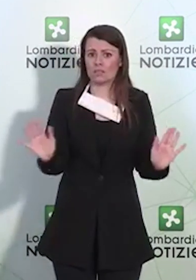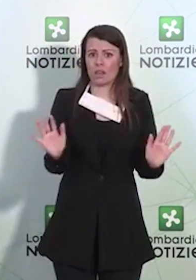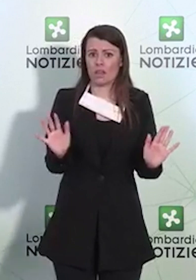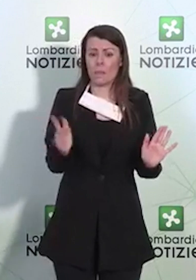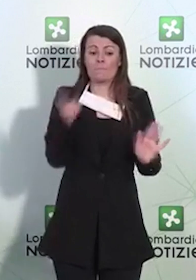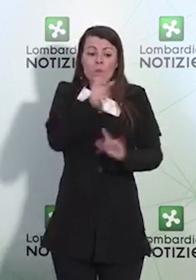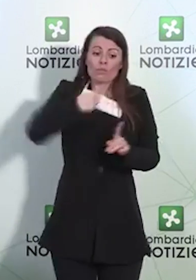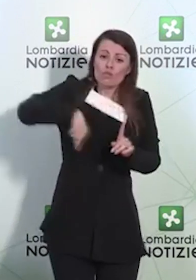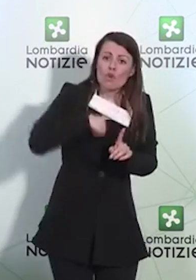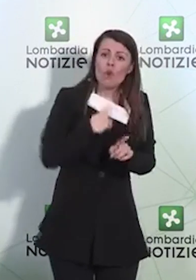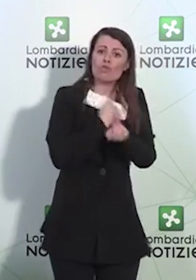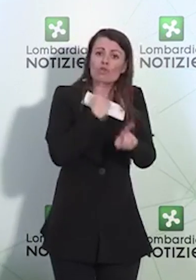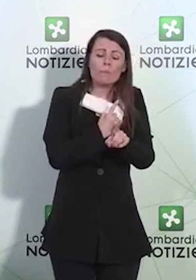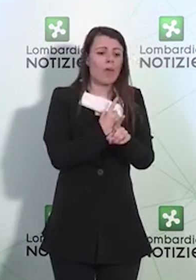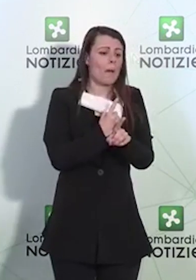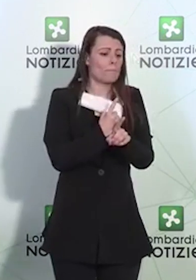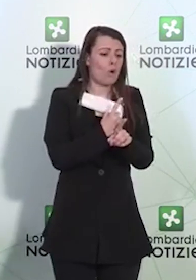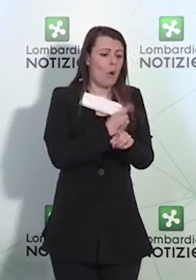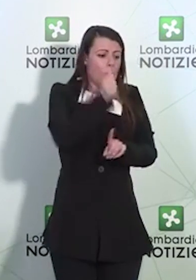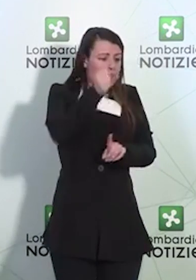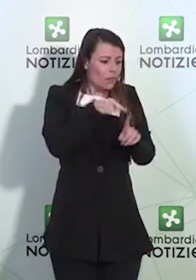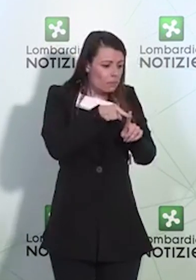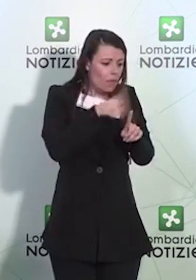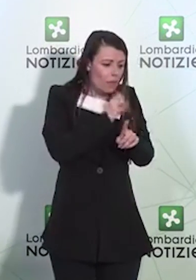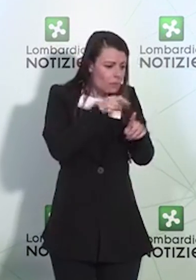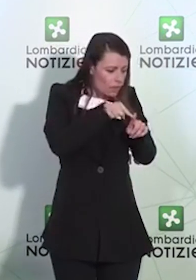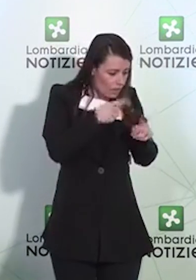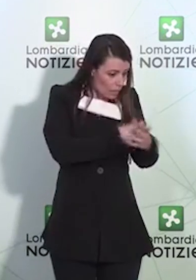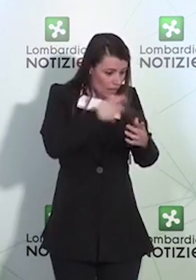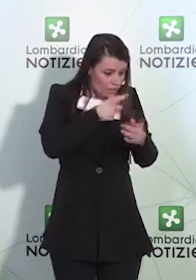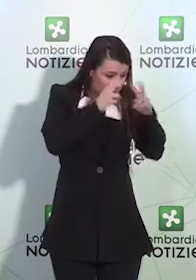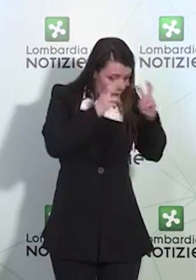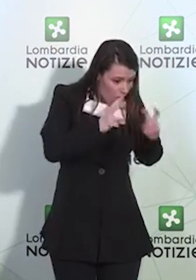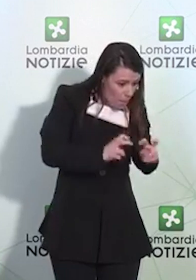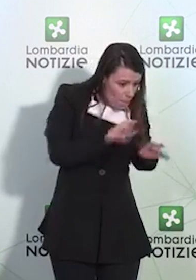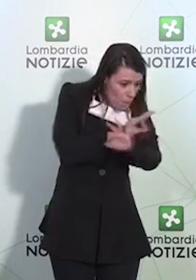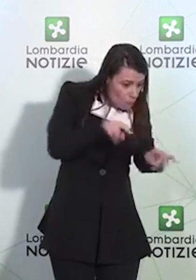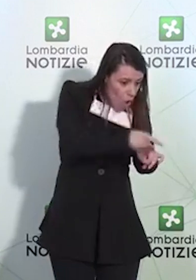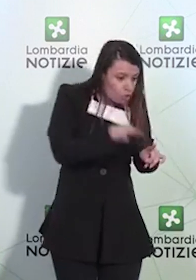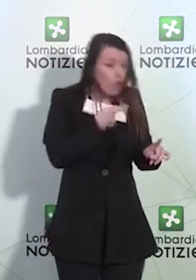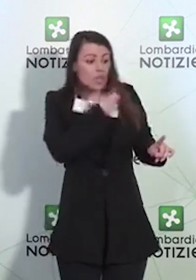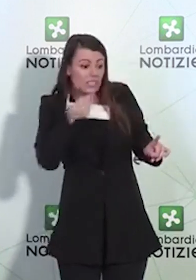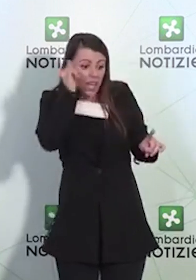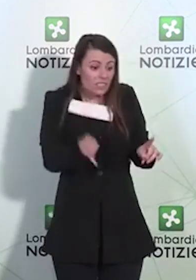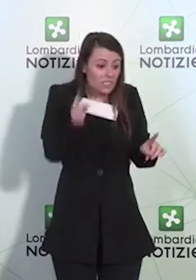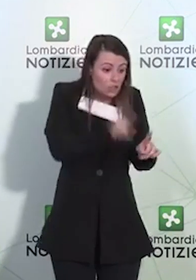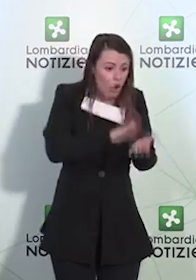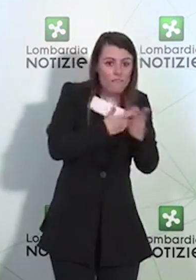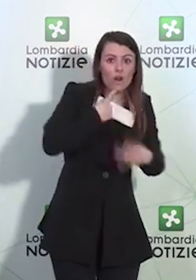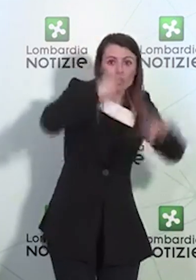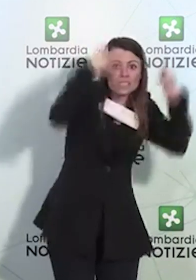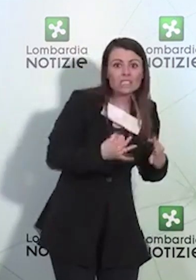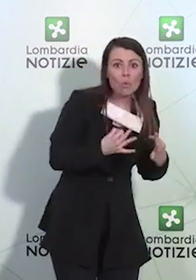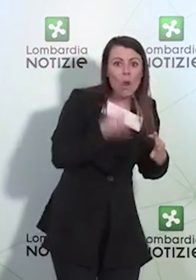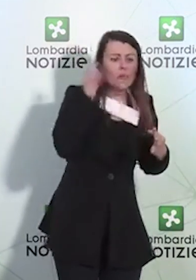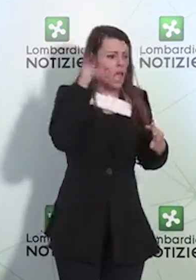disporre degli esami nel momento in cui si è sicuri che quegli esami servono, se no rischiano di creare un